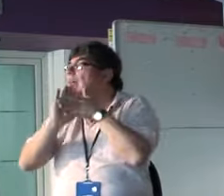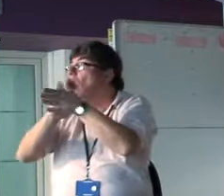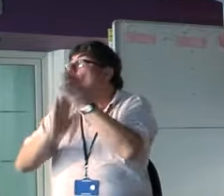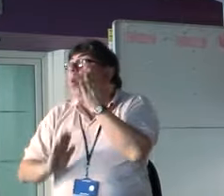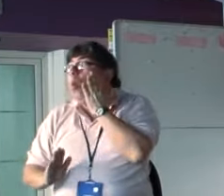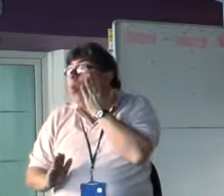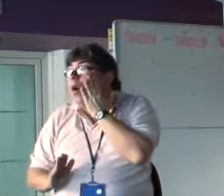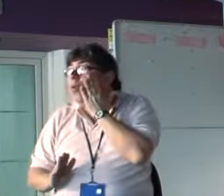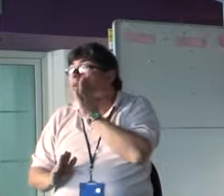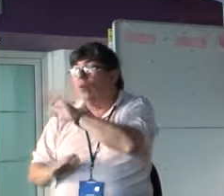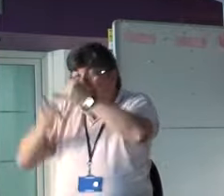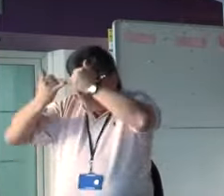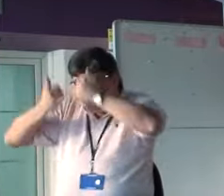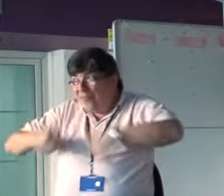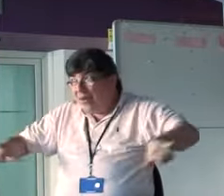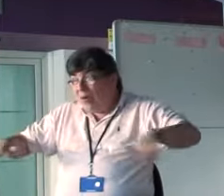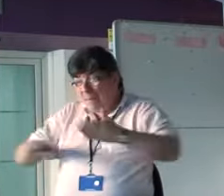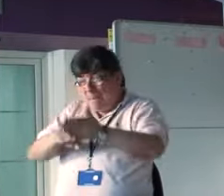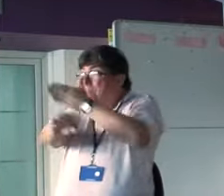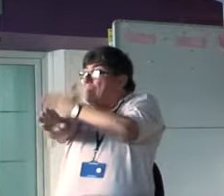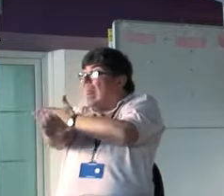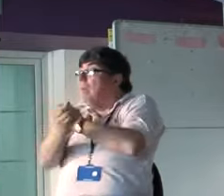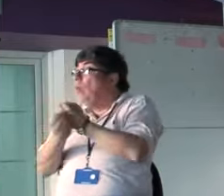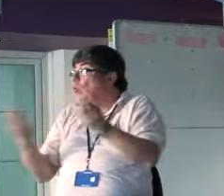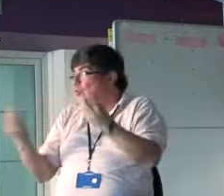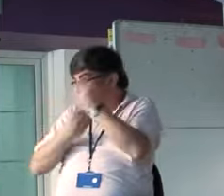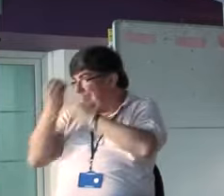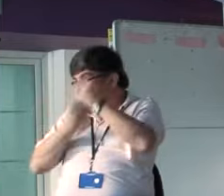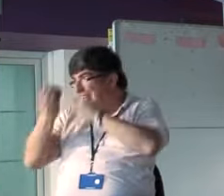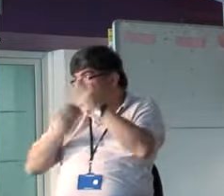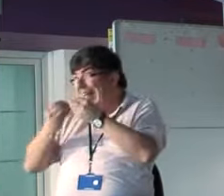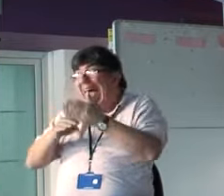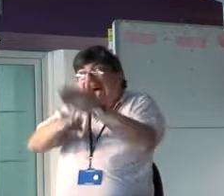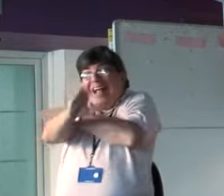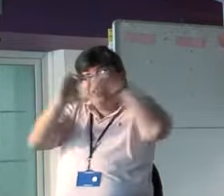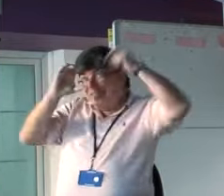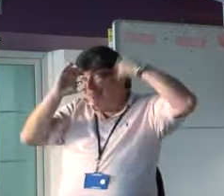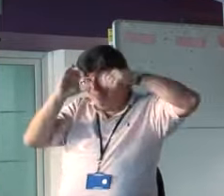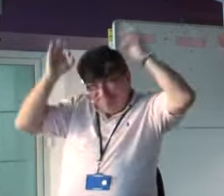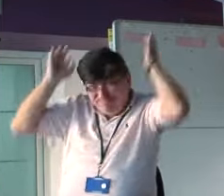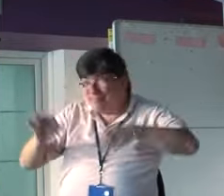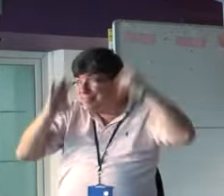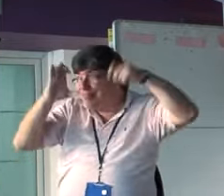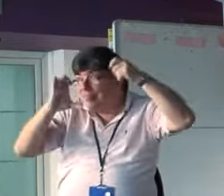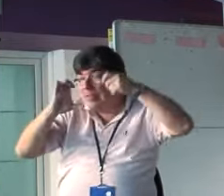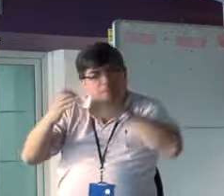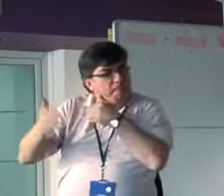Cuando terminemos la preproducción antes del rodaje, no importa qué